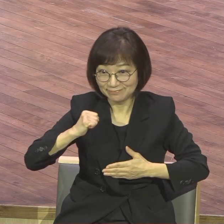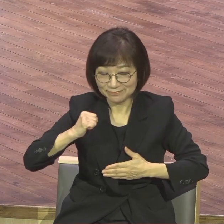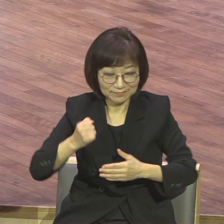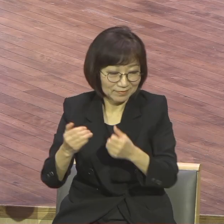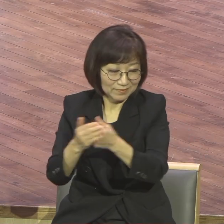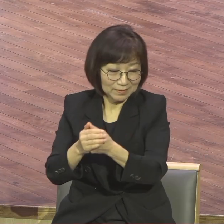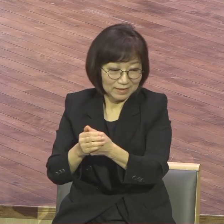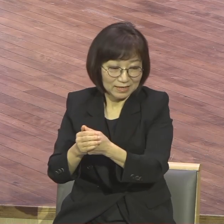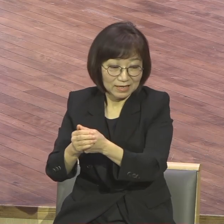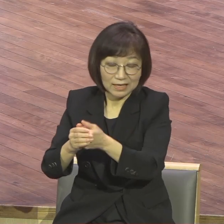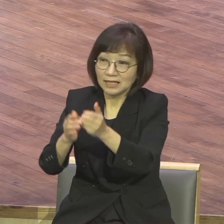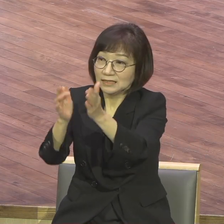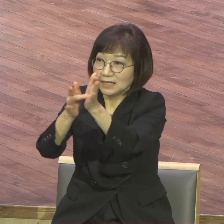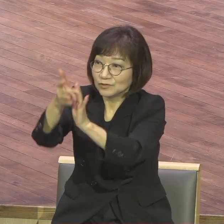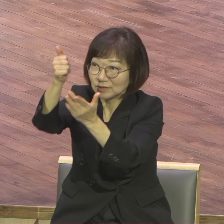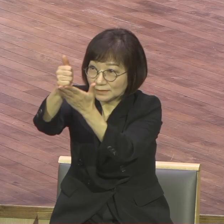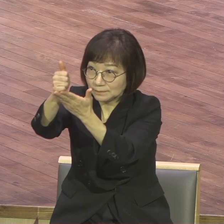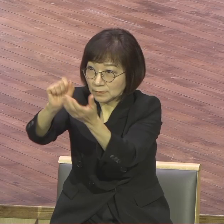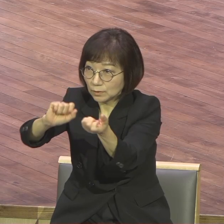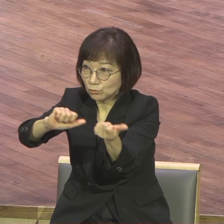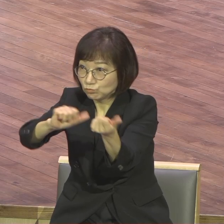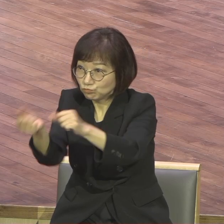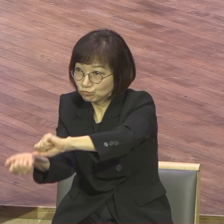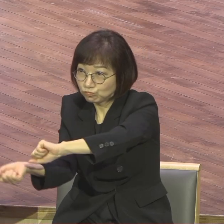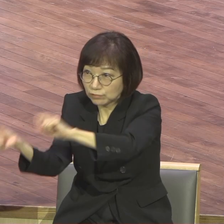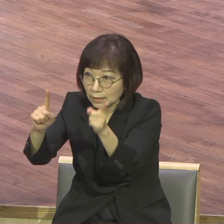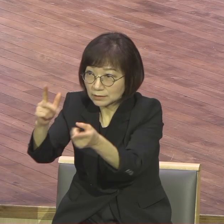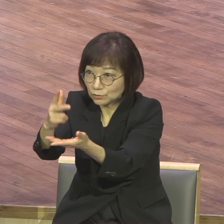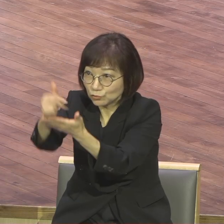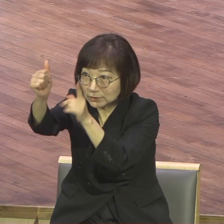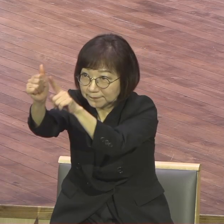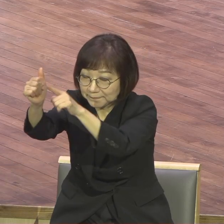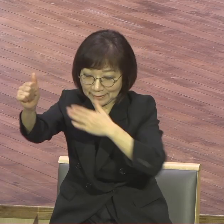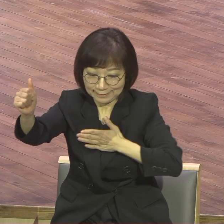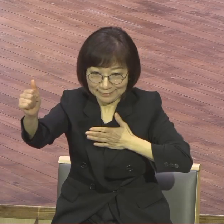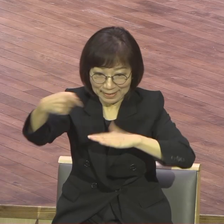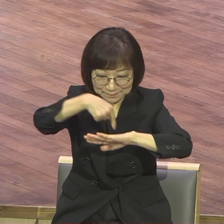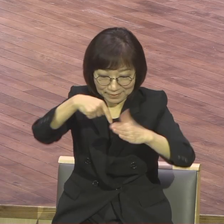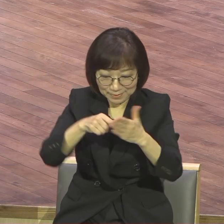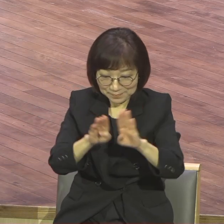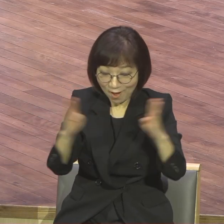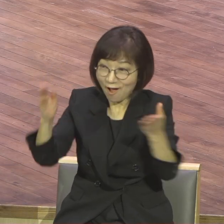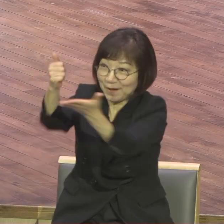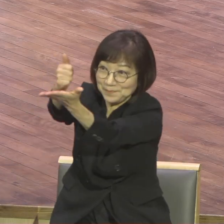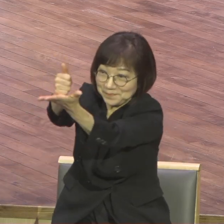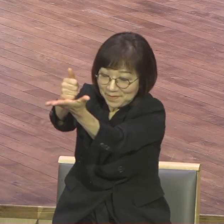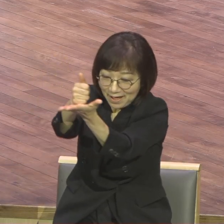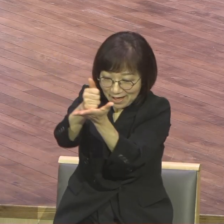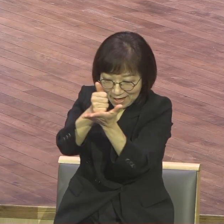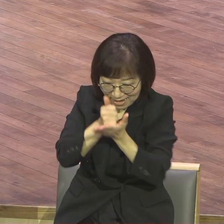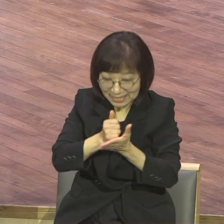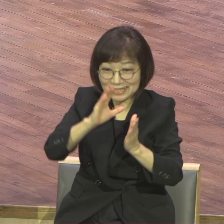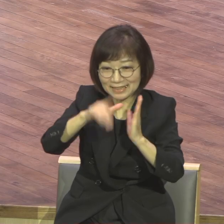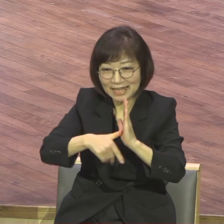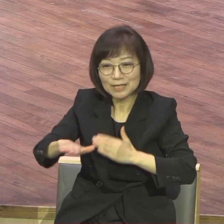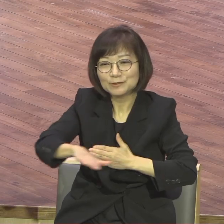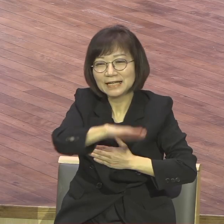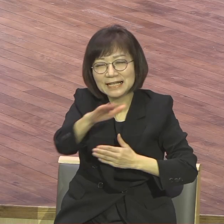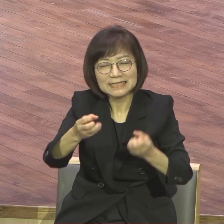내 인생의 주인으로 영접되는 순간에 우리는 새 생명을 선물로 받게 된다.